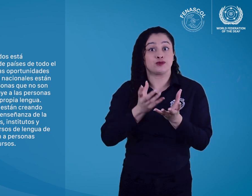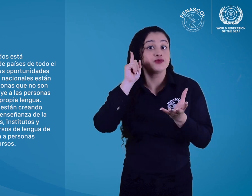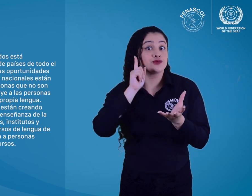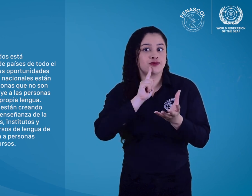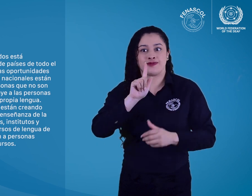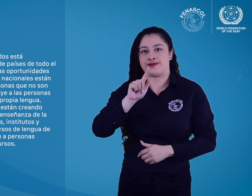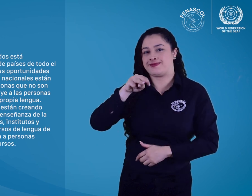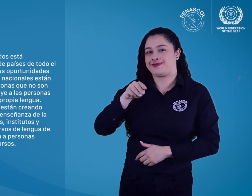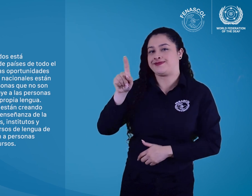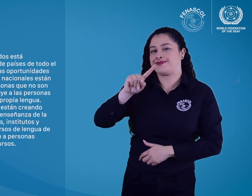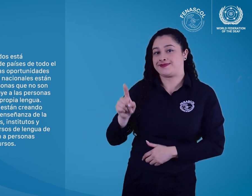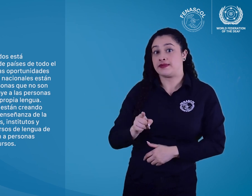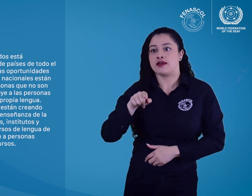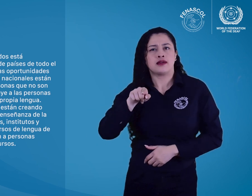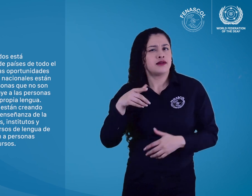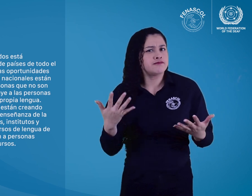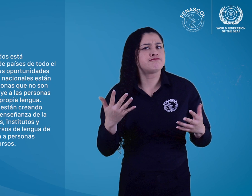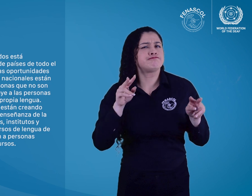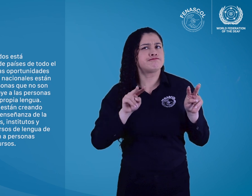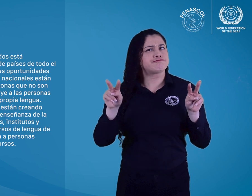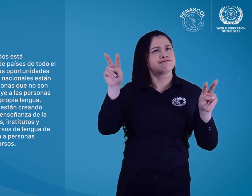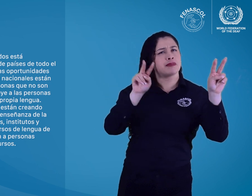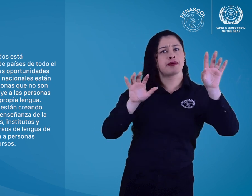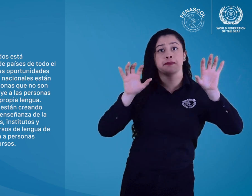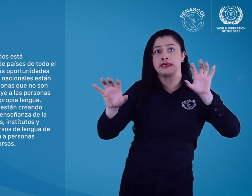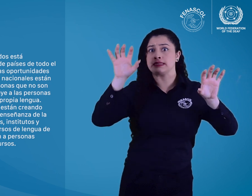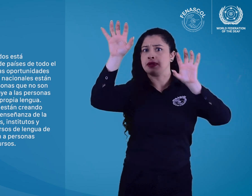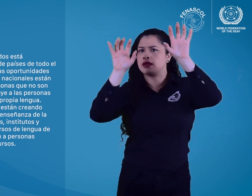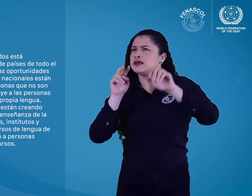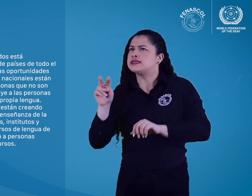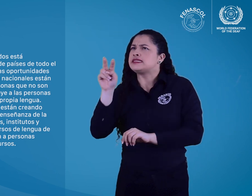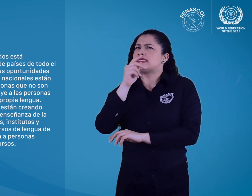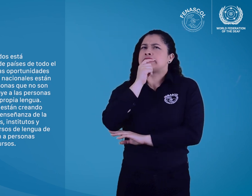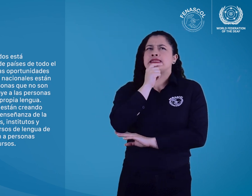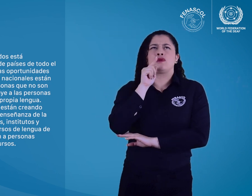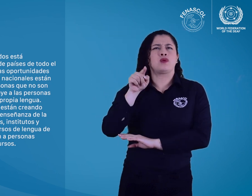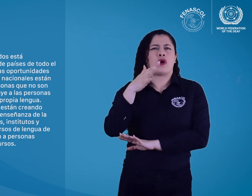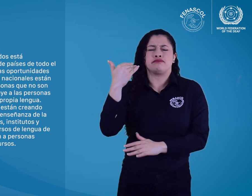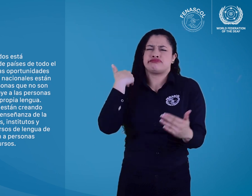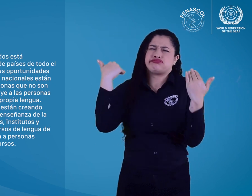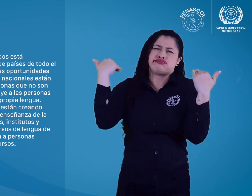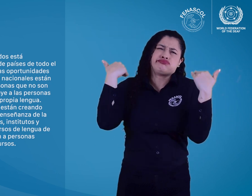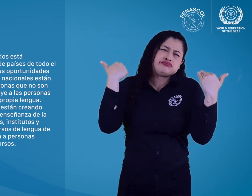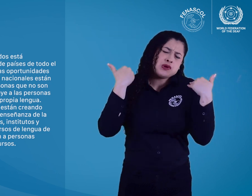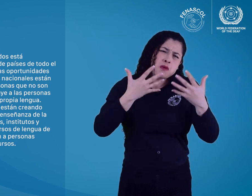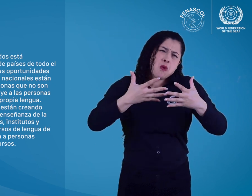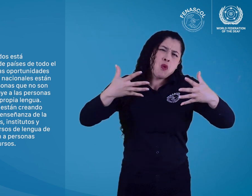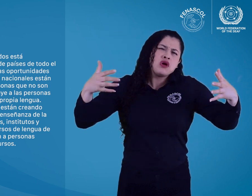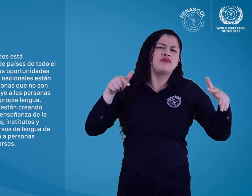La Federación Mundial de Sordos, FMS, está preocupada por los informes de países de